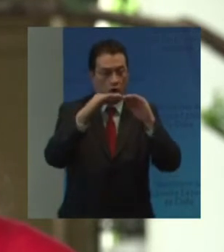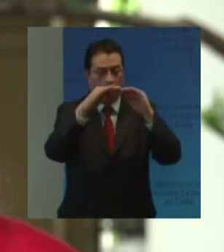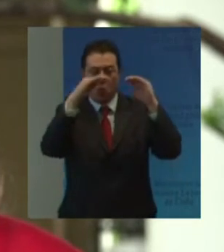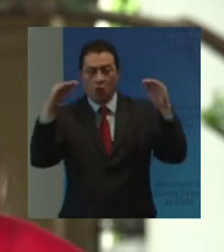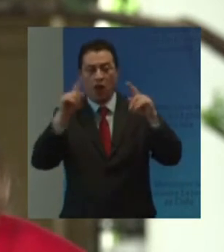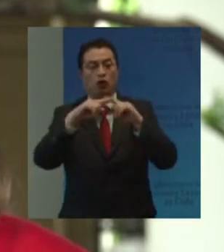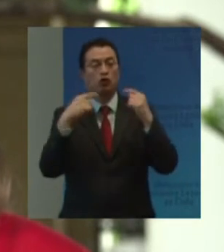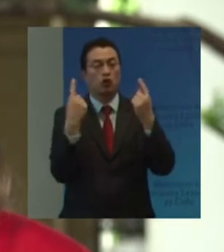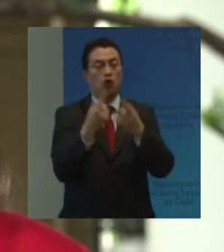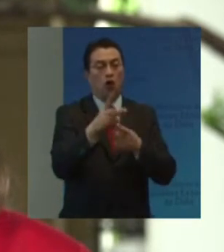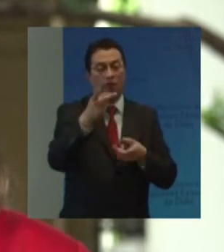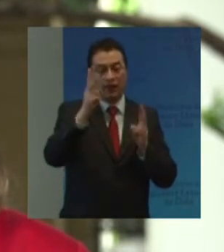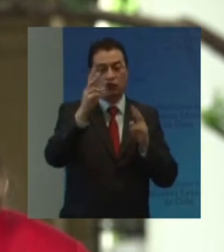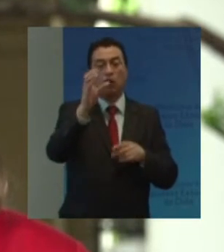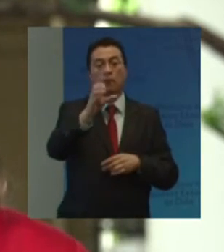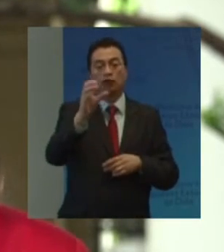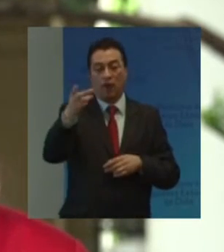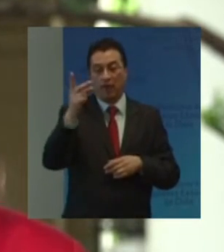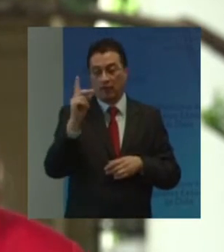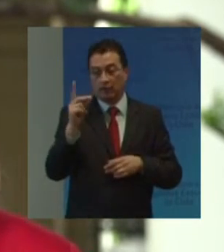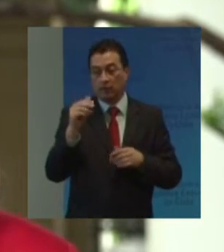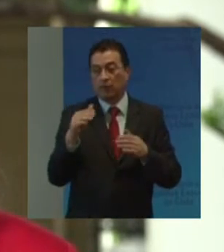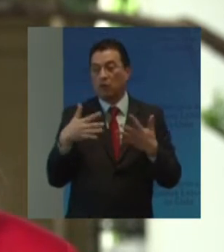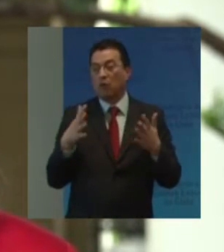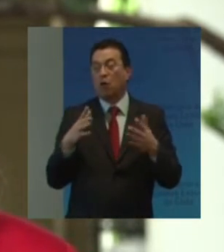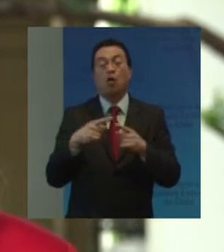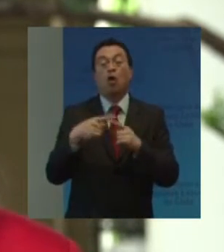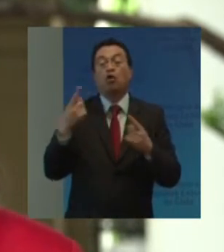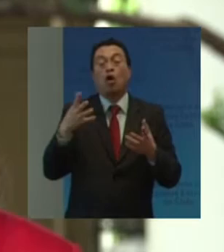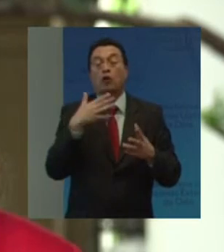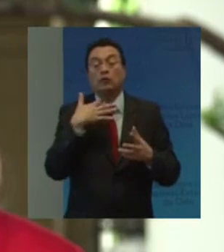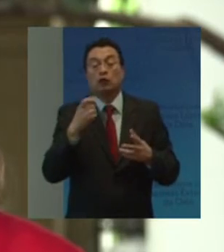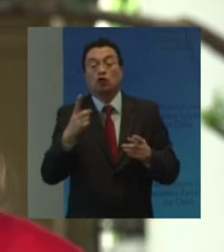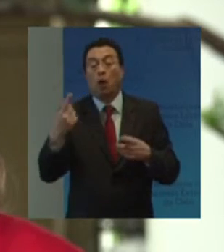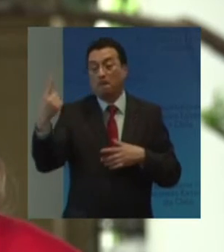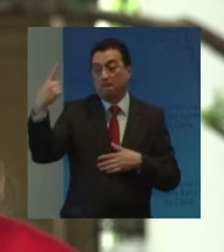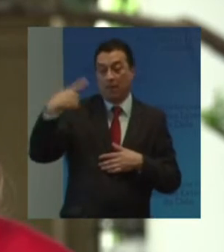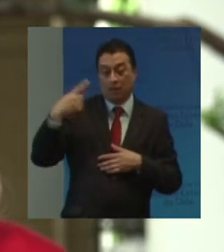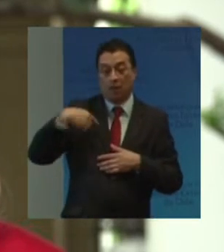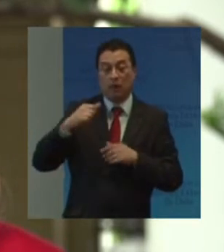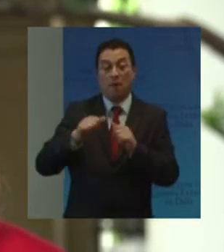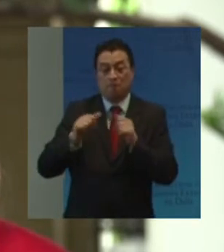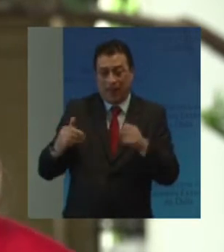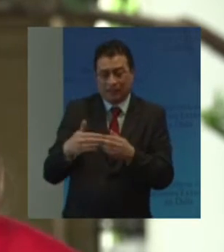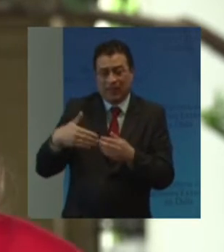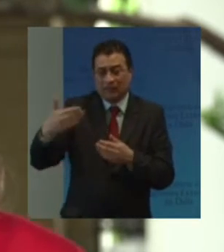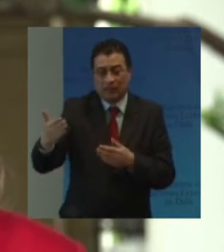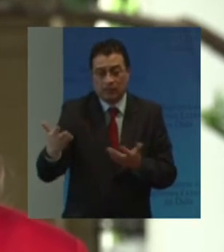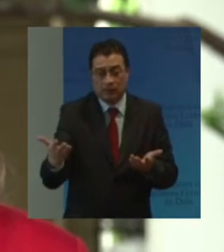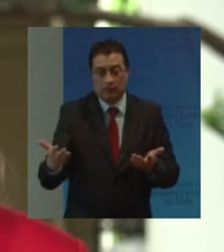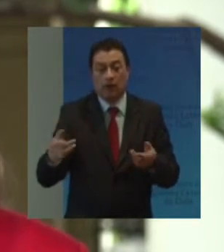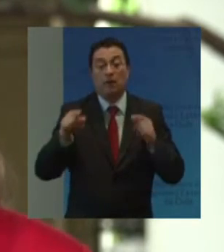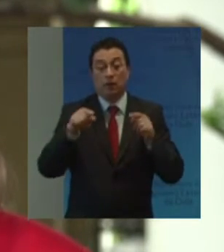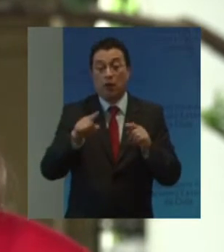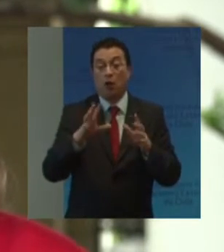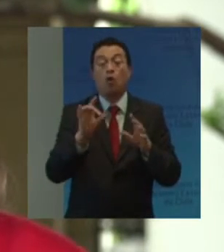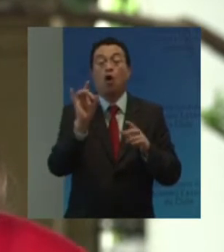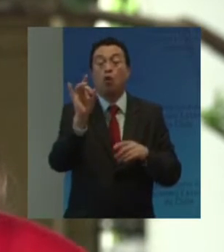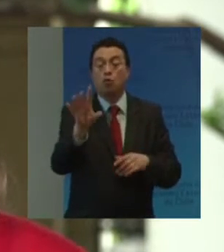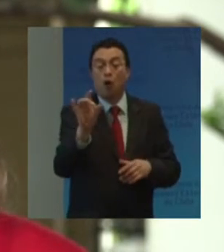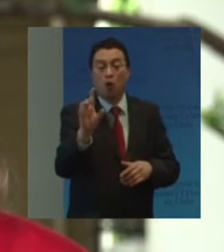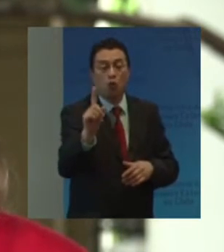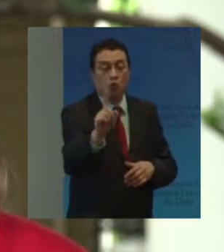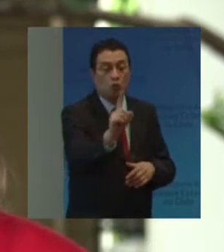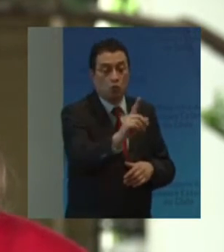todos los derechos De las personas Con discapacidad Más allá de los mandatos Que nos son encomendados Como organizaciones O estados Pues cada uno De